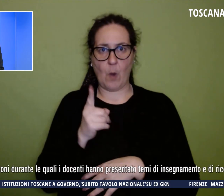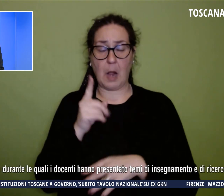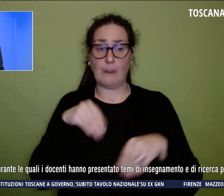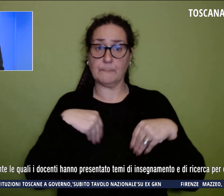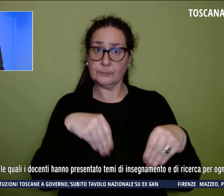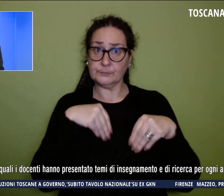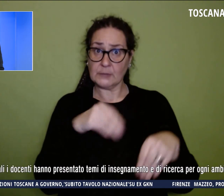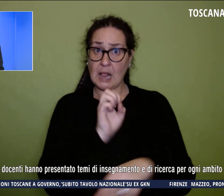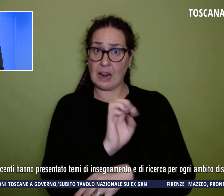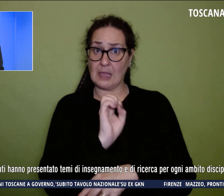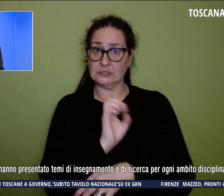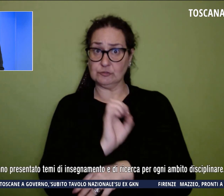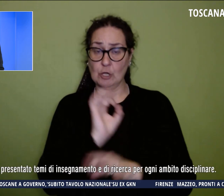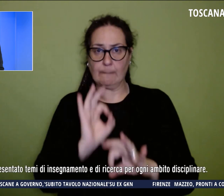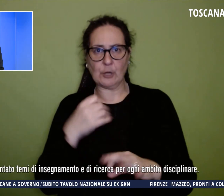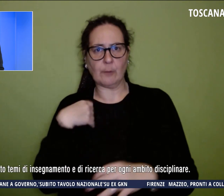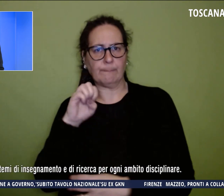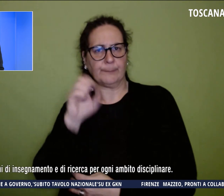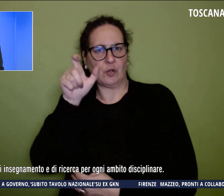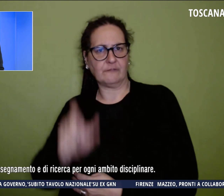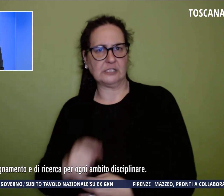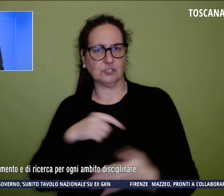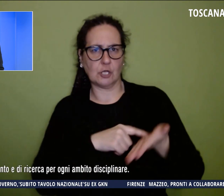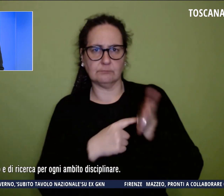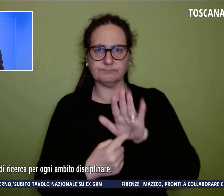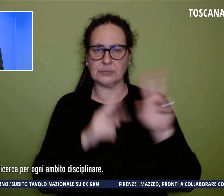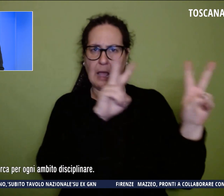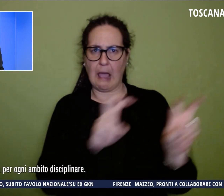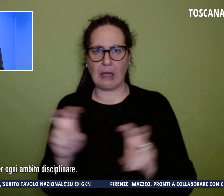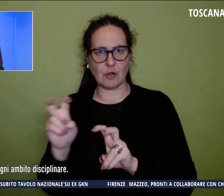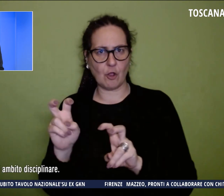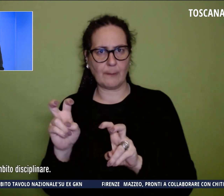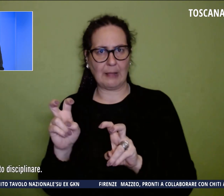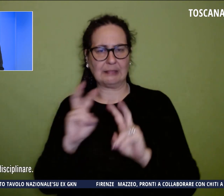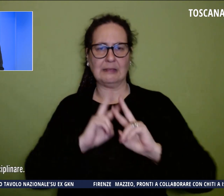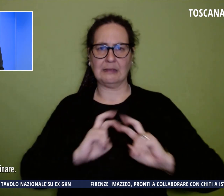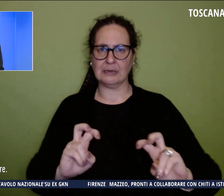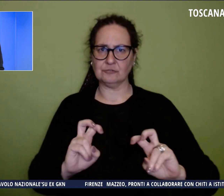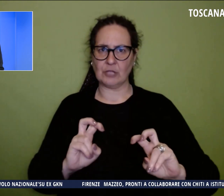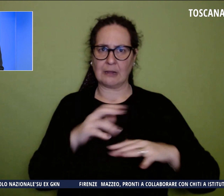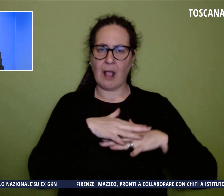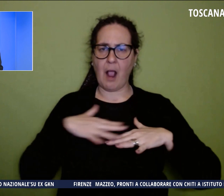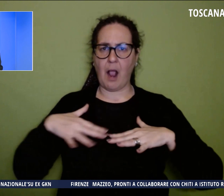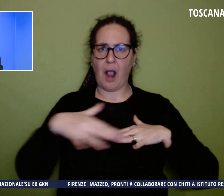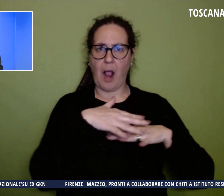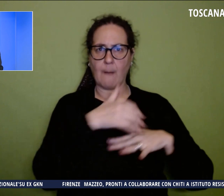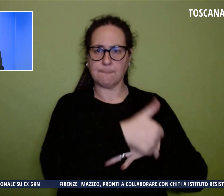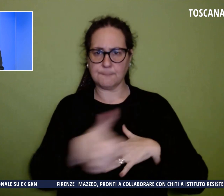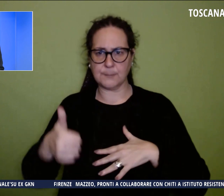docenti hanno presentato temi di insegnamento e di ricerca per ogni ambito disciplinare.